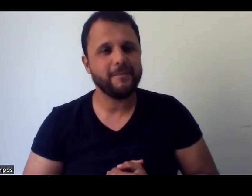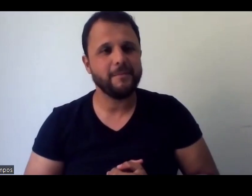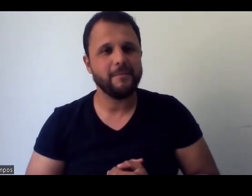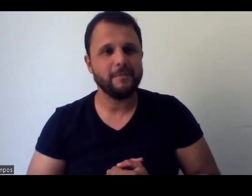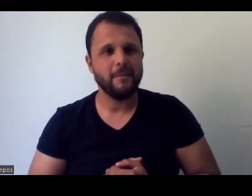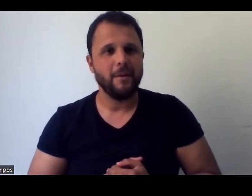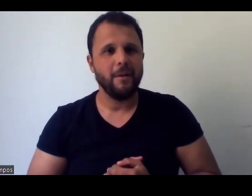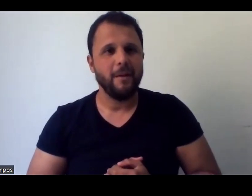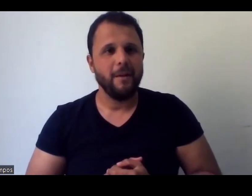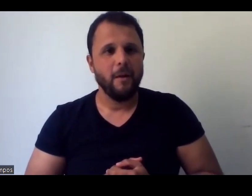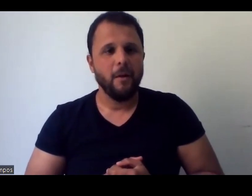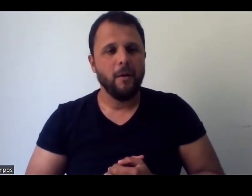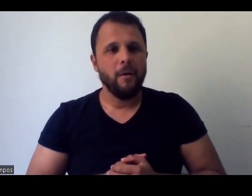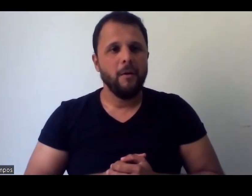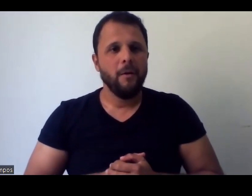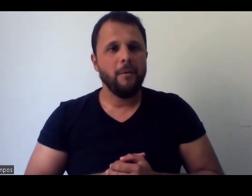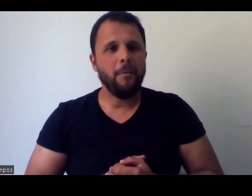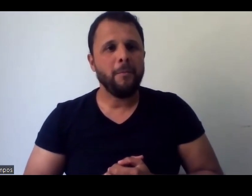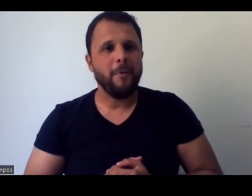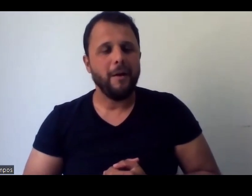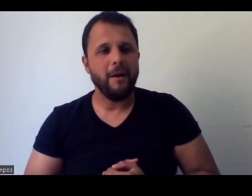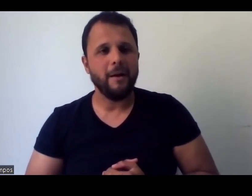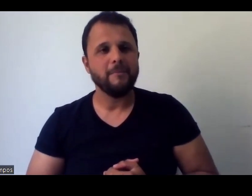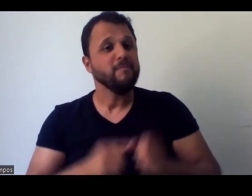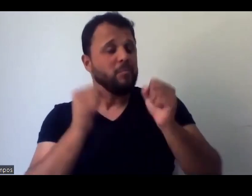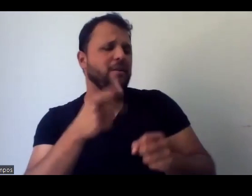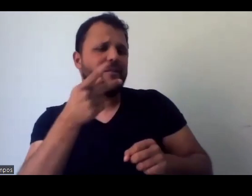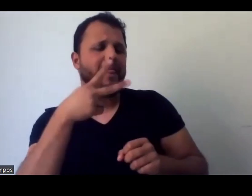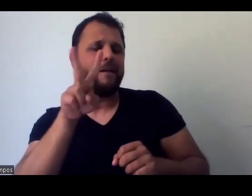pode falar, pode se despedir antes, Viviane,